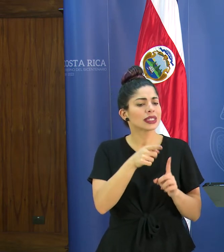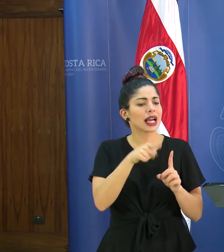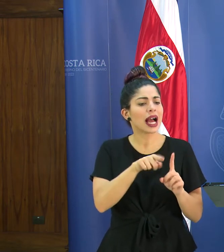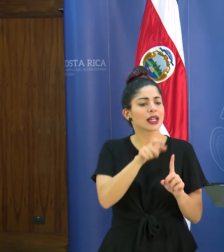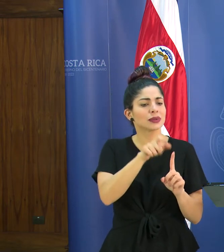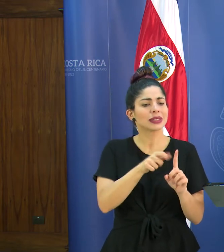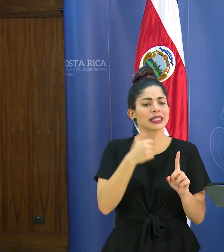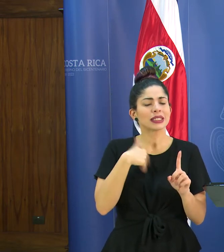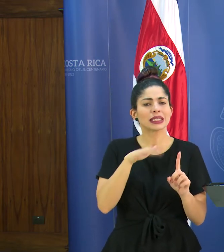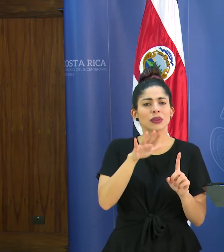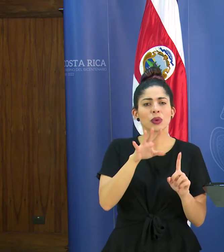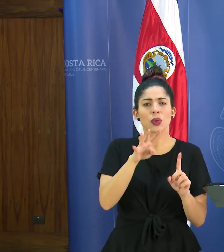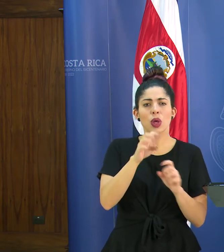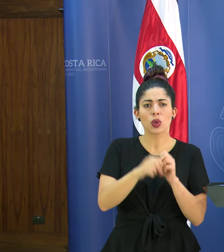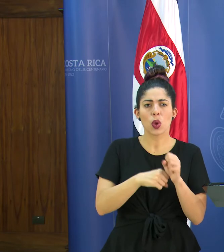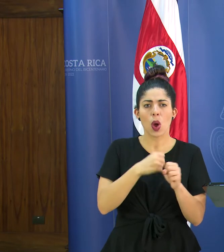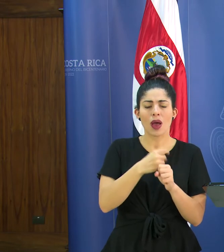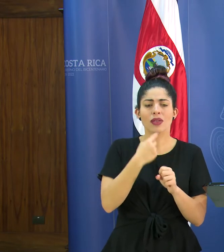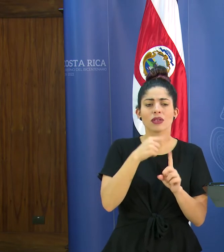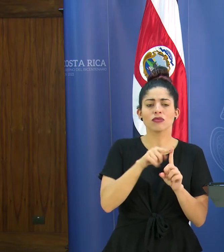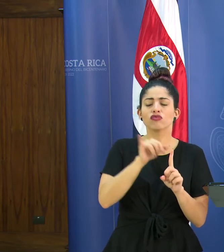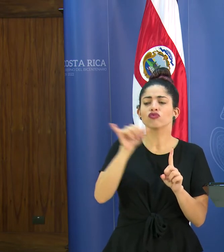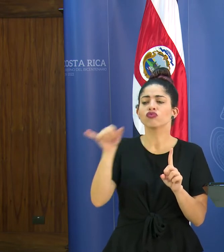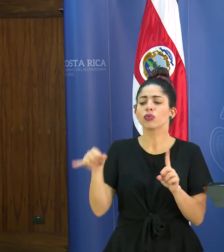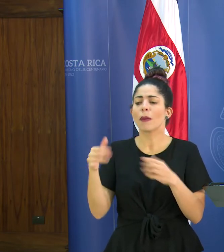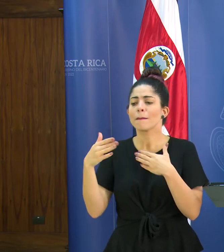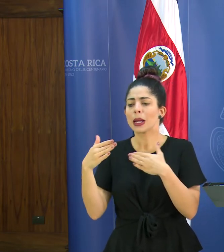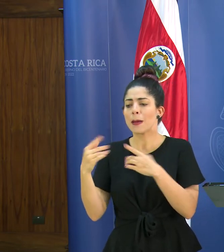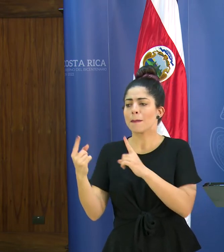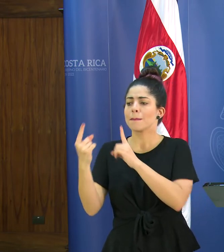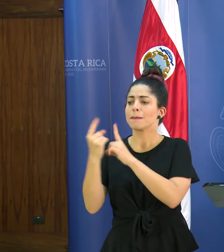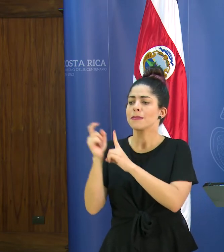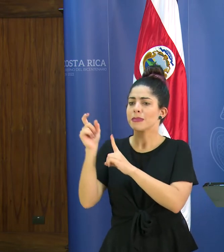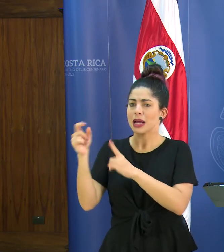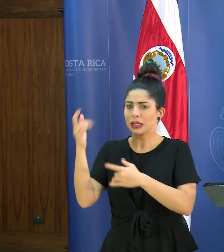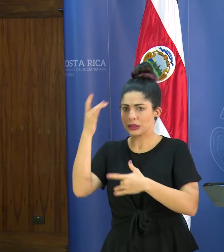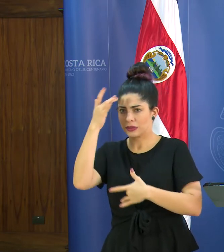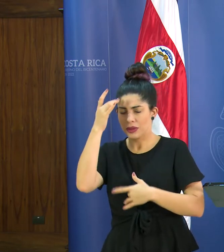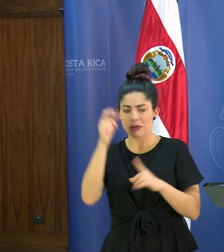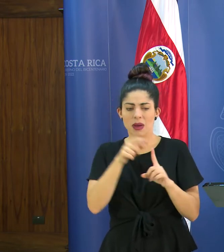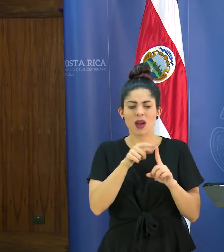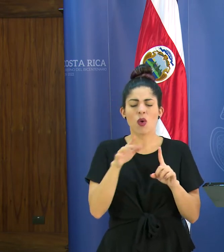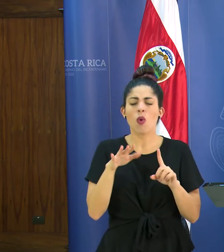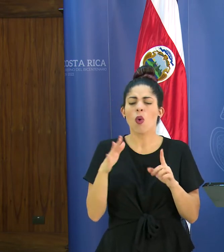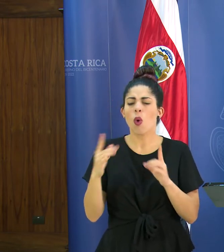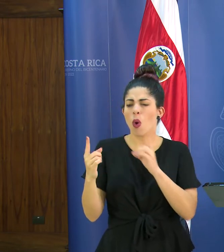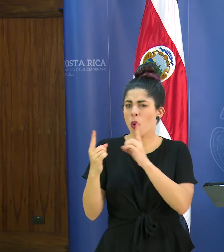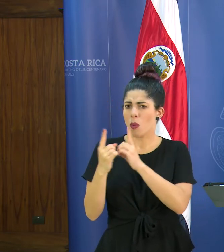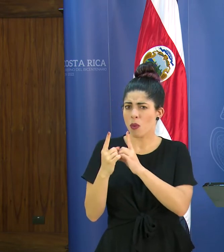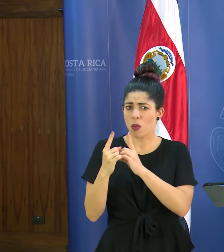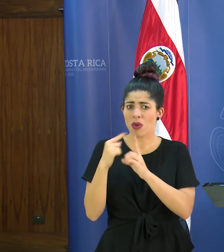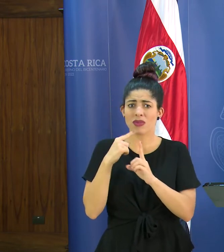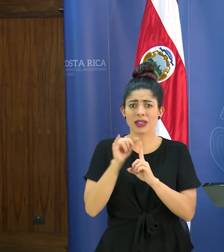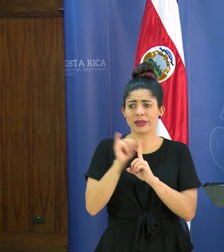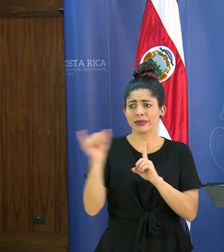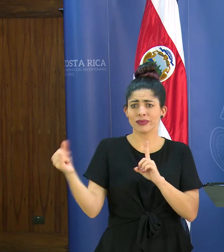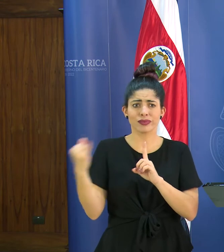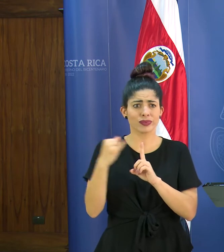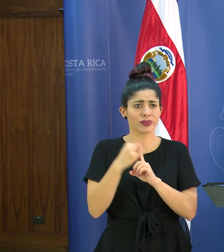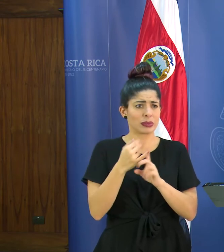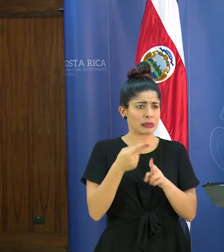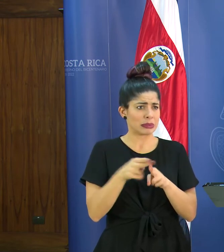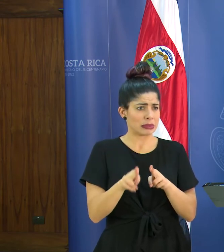54 años ustedes hablan que fue a panamá y tuvo contacto las características de ese contacto parece que fue un viaje de ida y vuelta